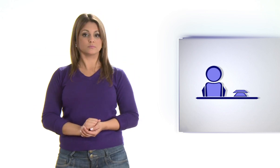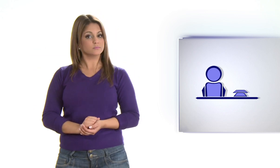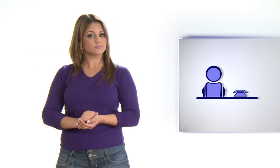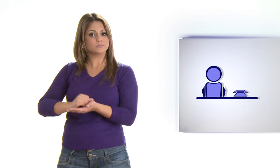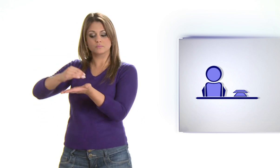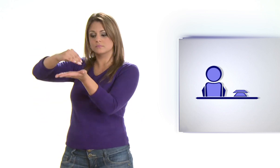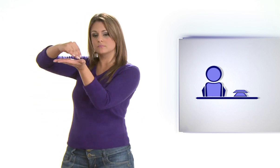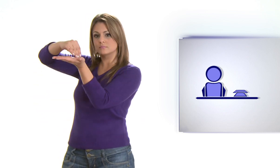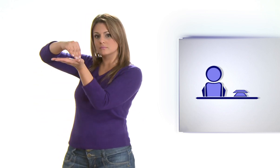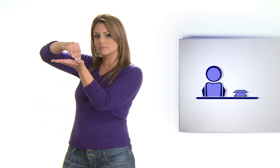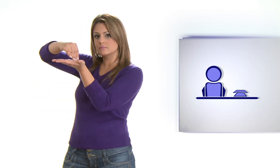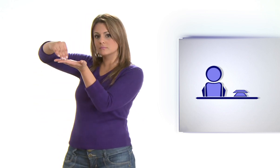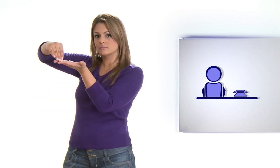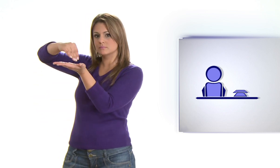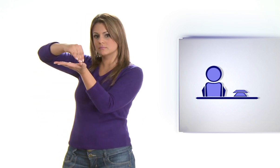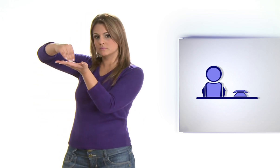Secretaria Secretaria